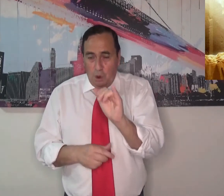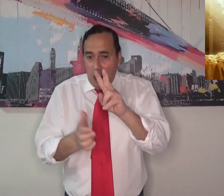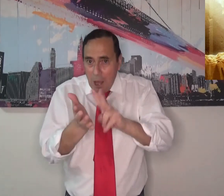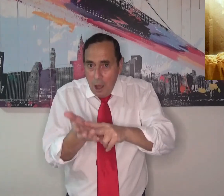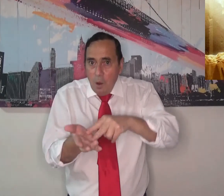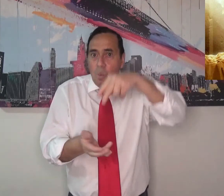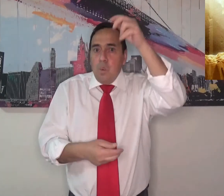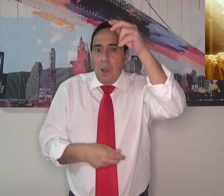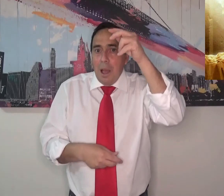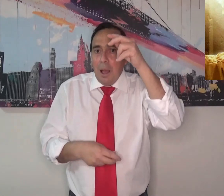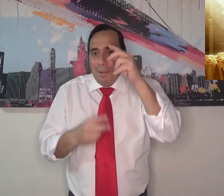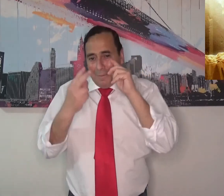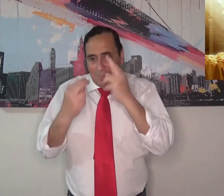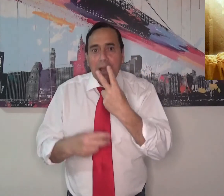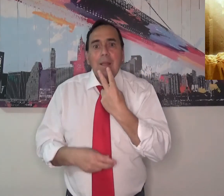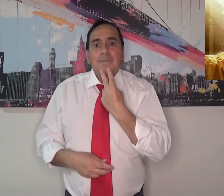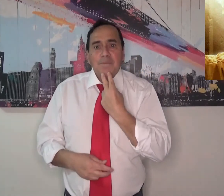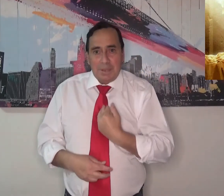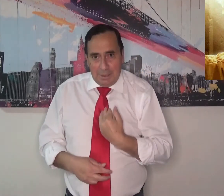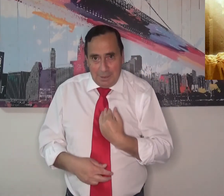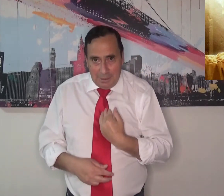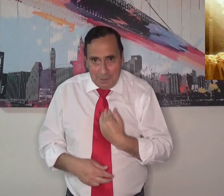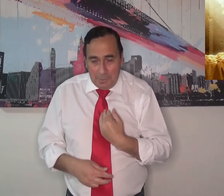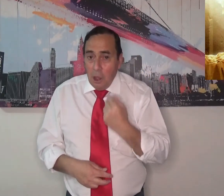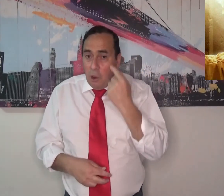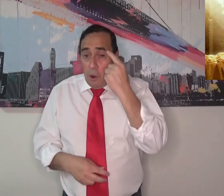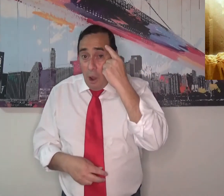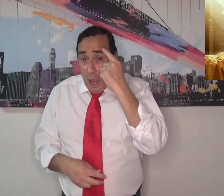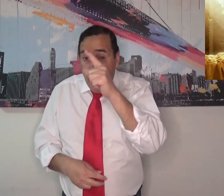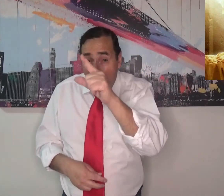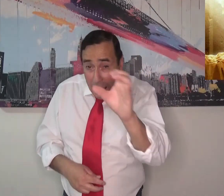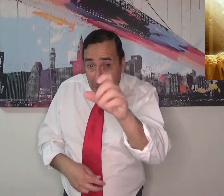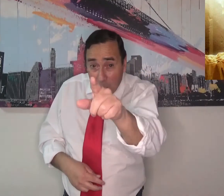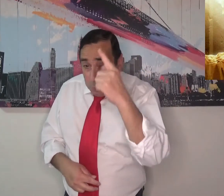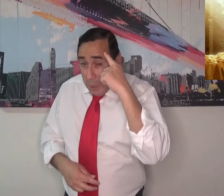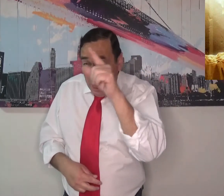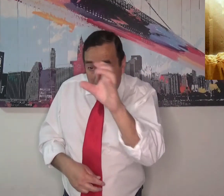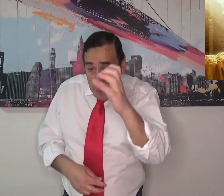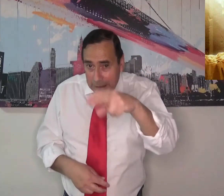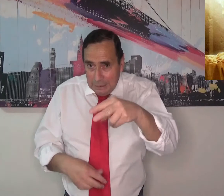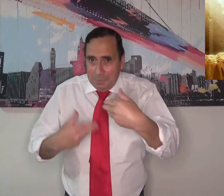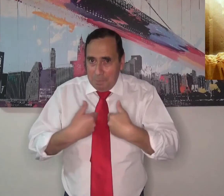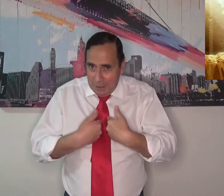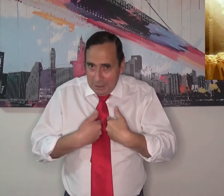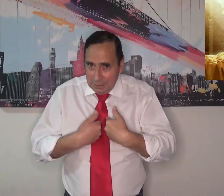que Jesús dice a sus discípulos, Dios, soy la resurrección y la vida. Si tú crees en mí,